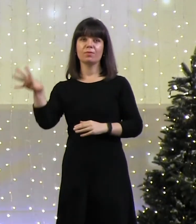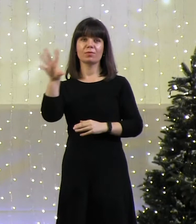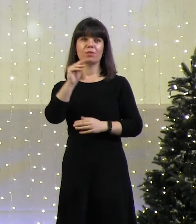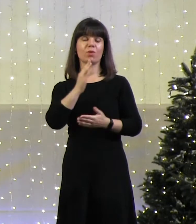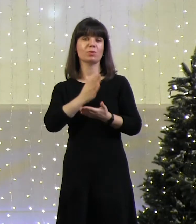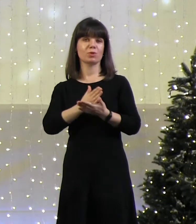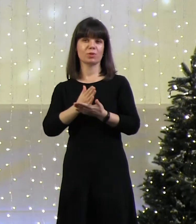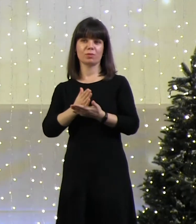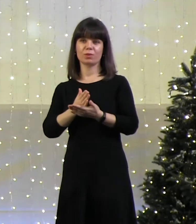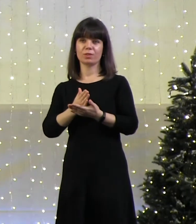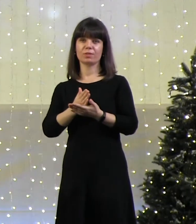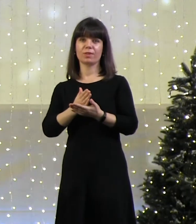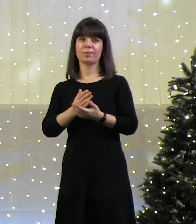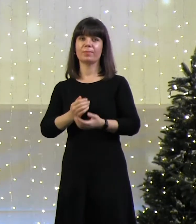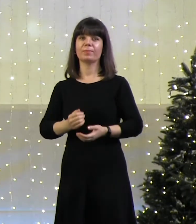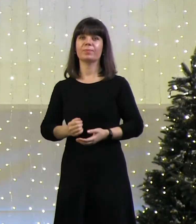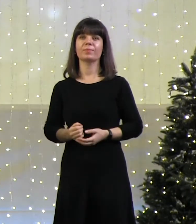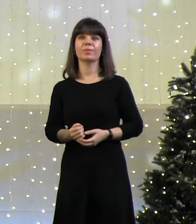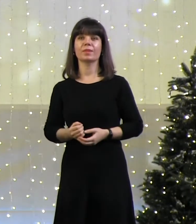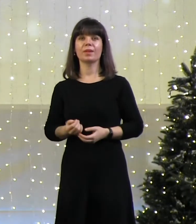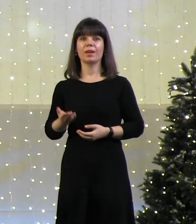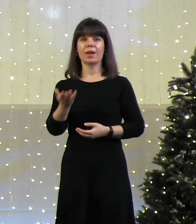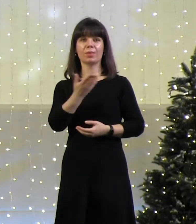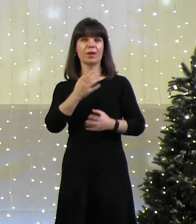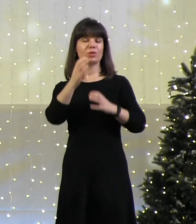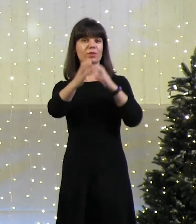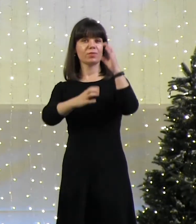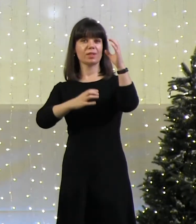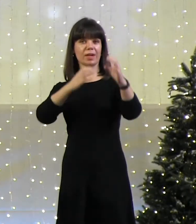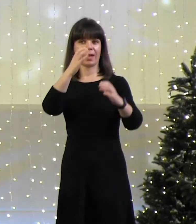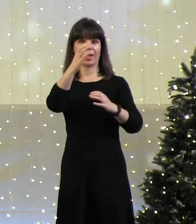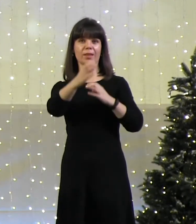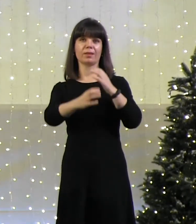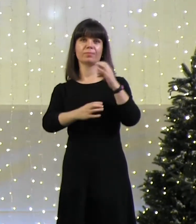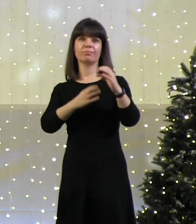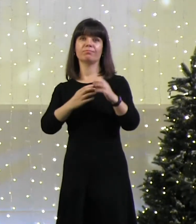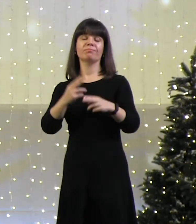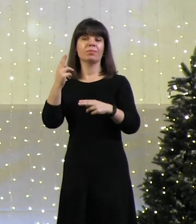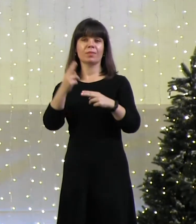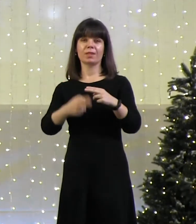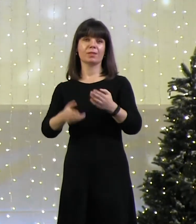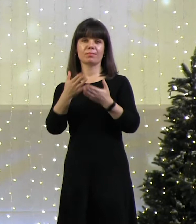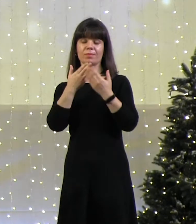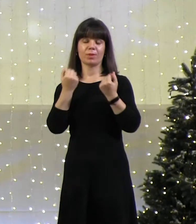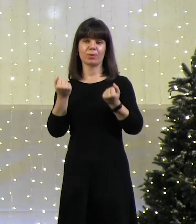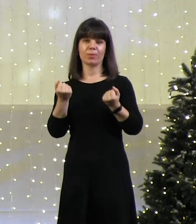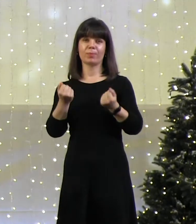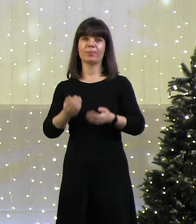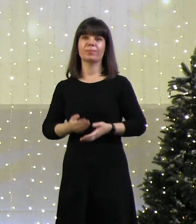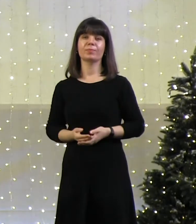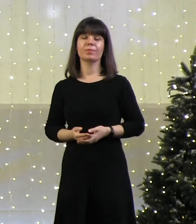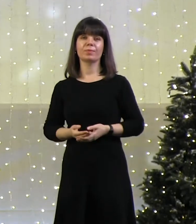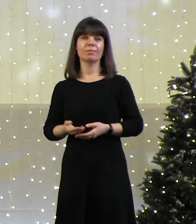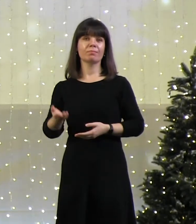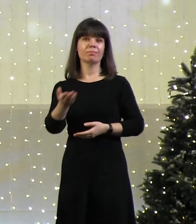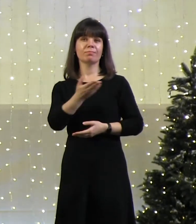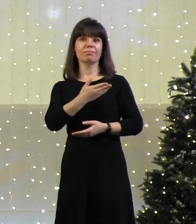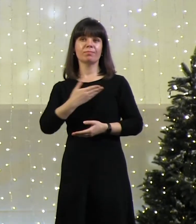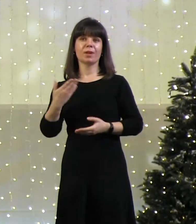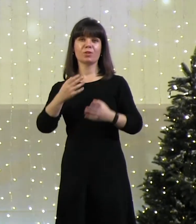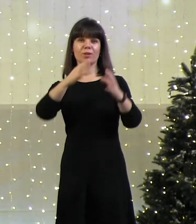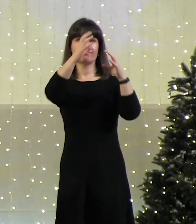существующего. Нашей Вселенной, границ которой мы не знаем. Нашей